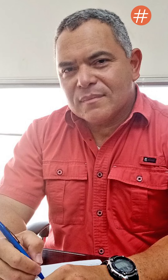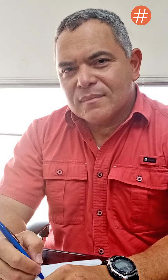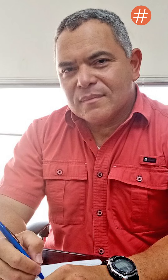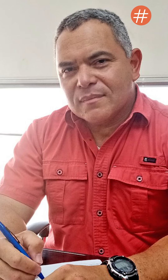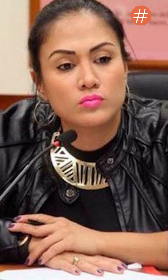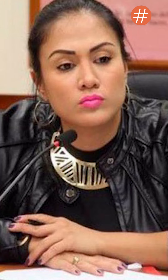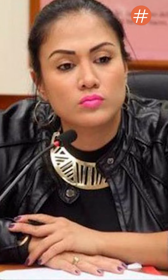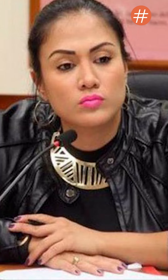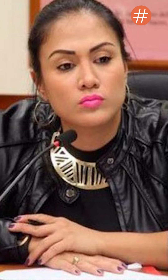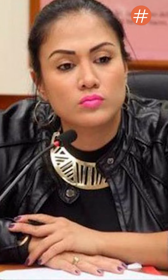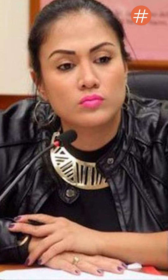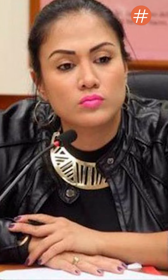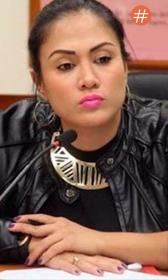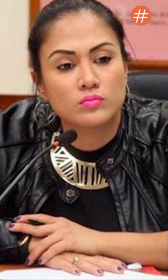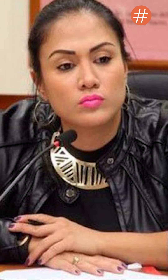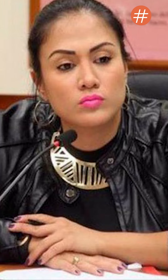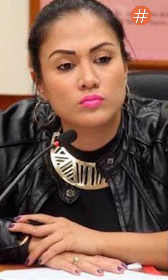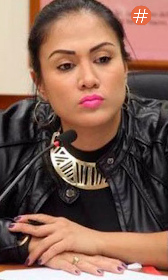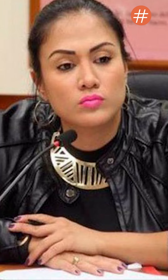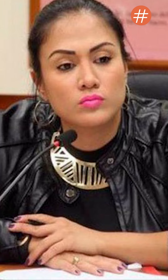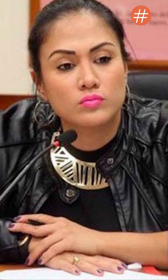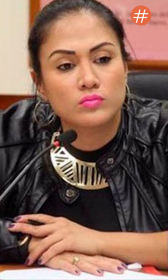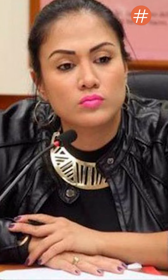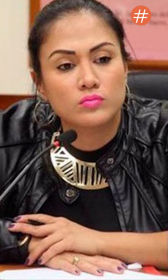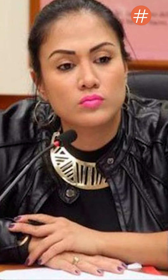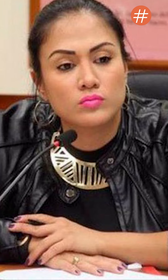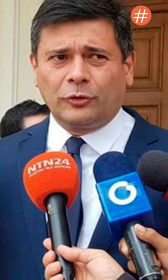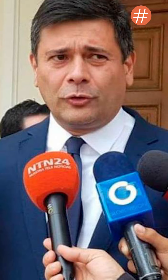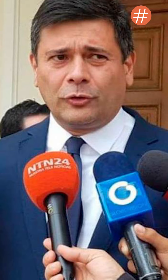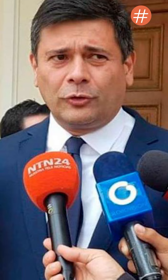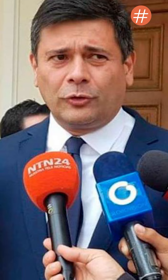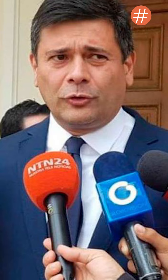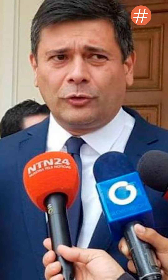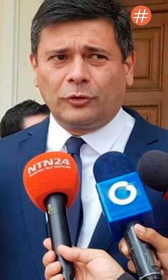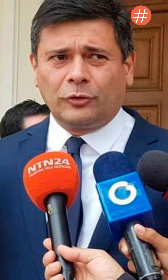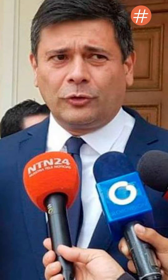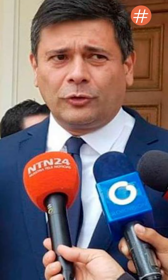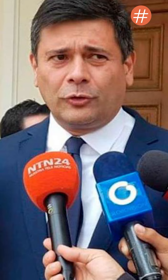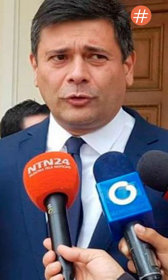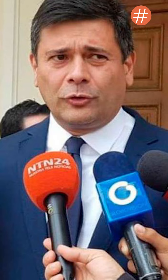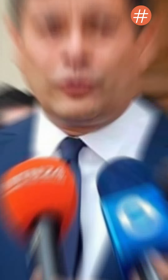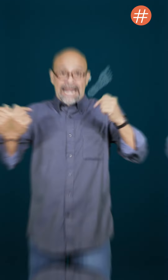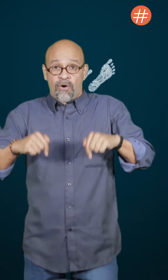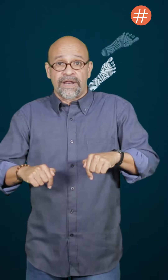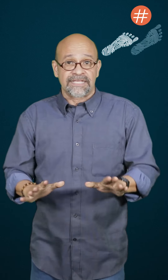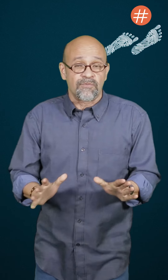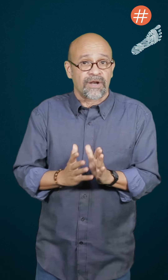de Venezuela. Lady Gómez pierde por 3.000 votos en Táchira. Superlano de la MUT forcejea en Barinas. A la hora que estamos